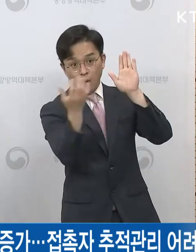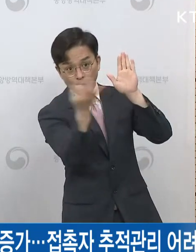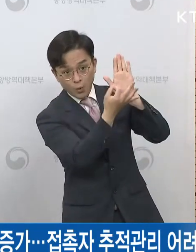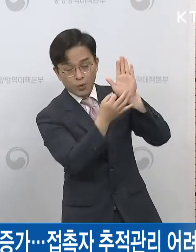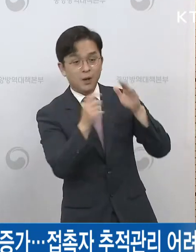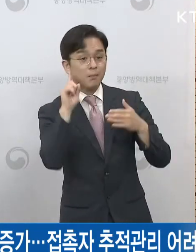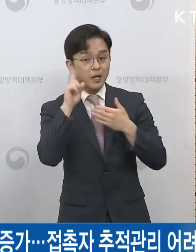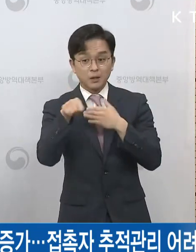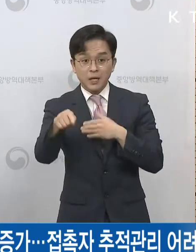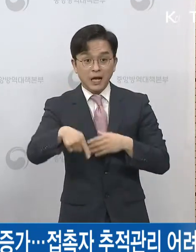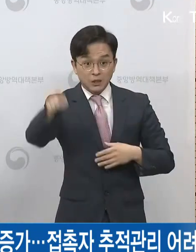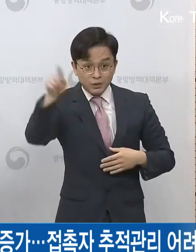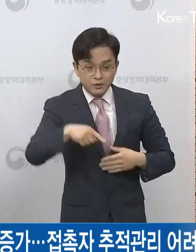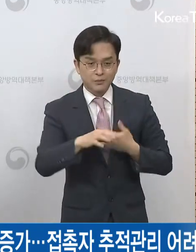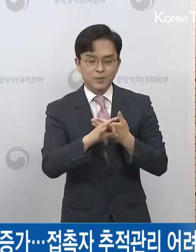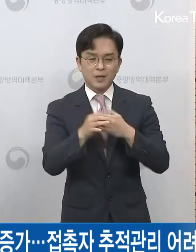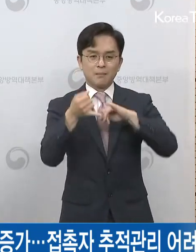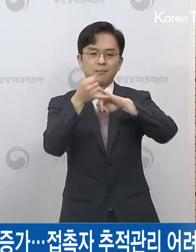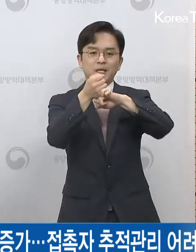당부드립니다.